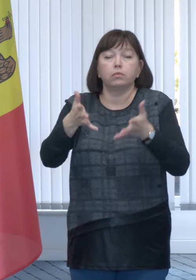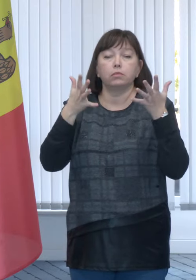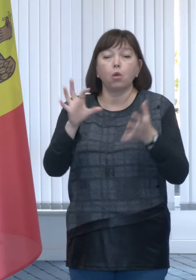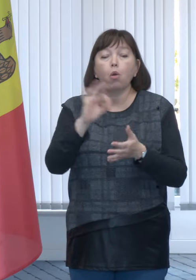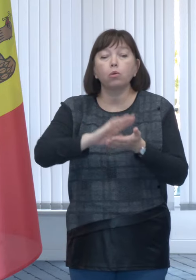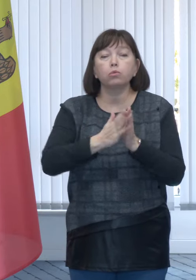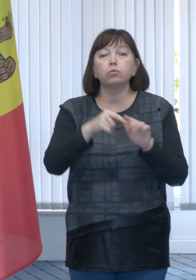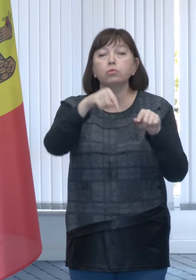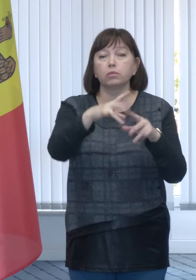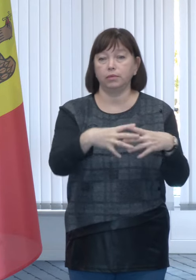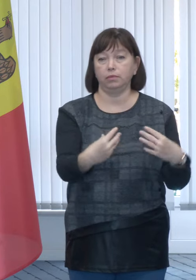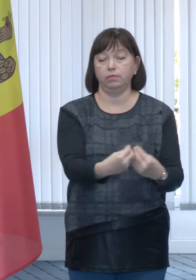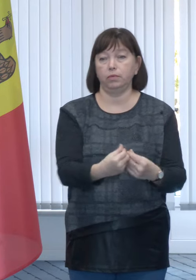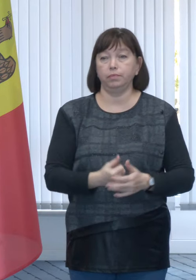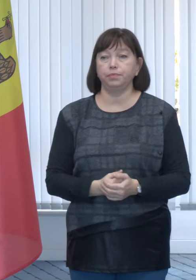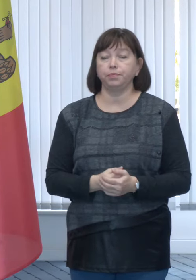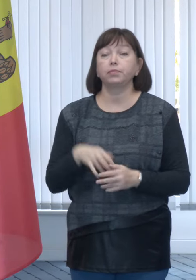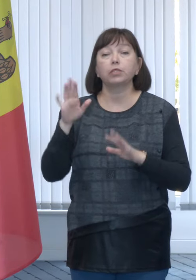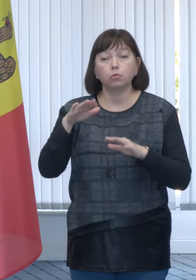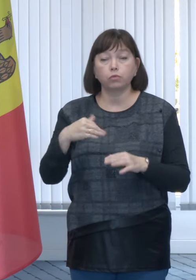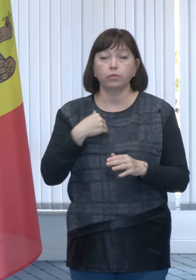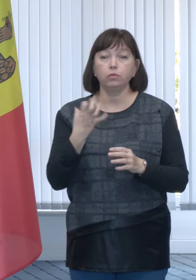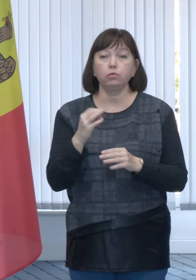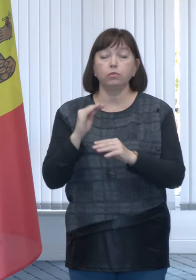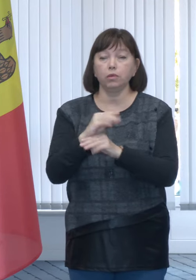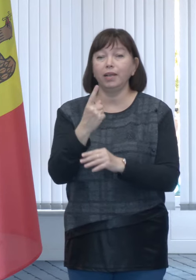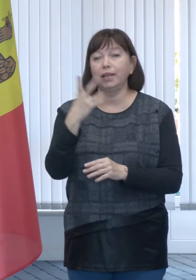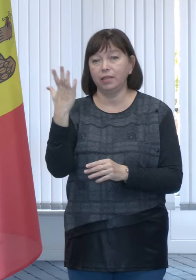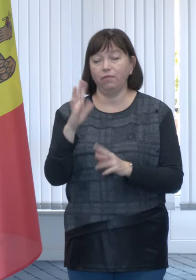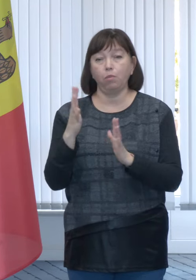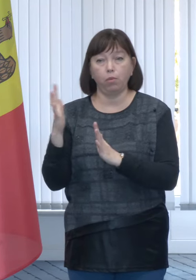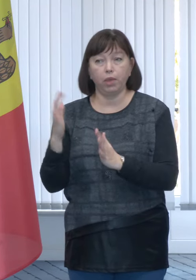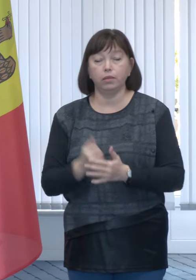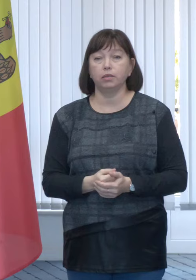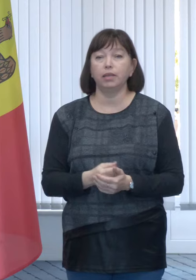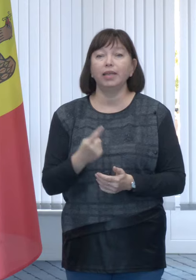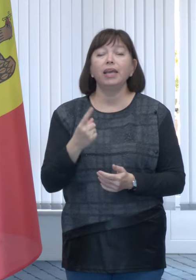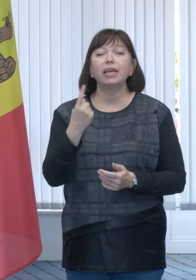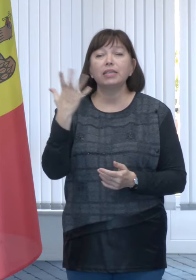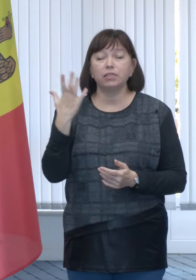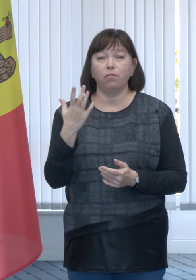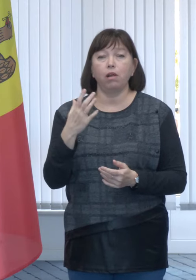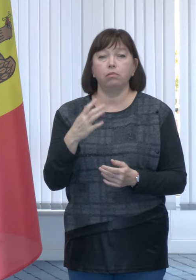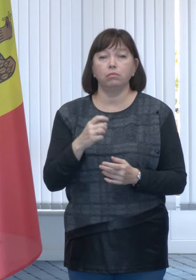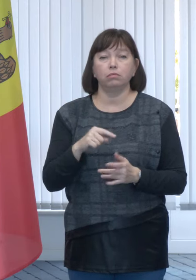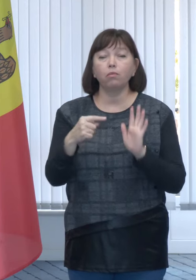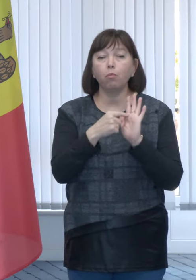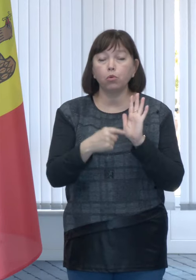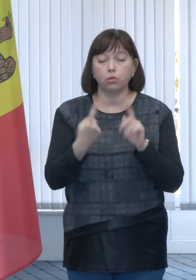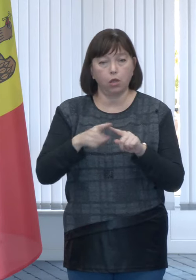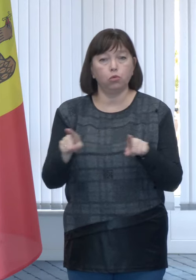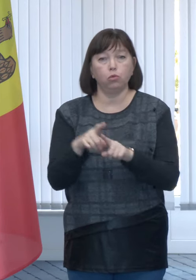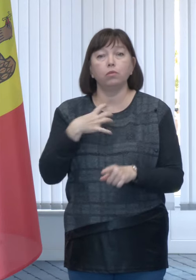situația acestei gospodării. Apoi vreau să subnuez doar câteva momente câțiva factori care sunt la fel